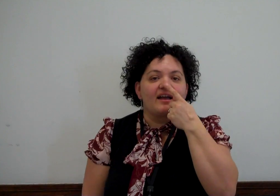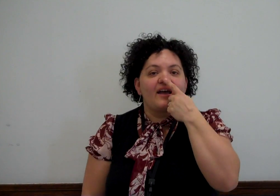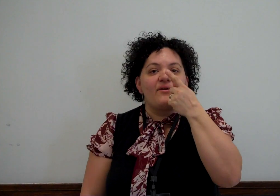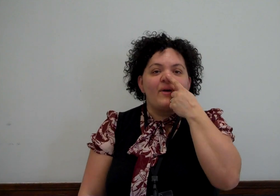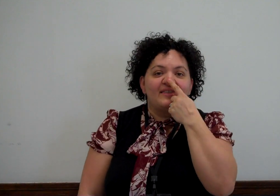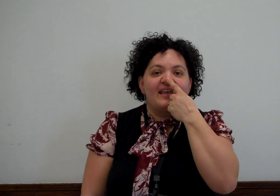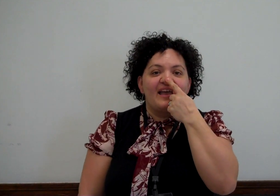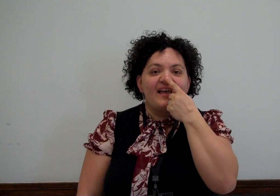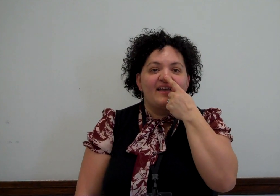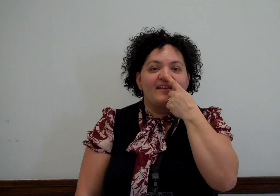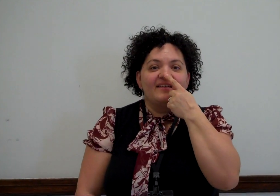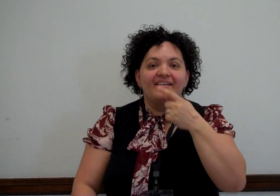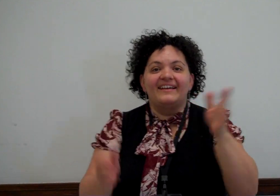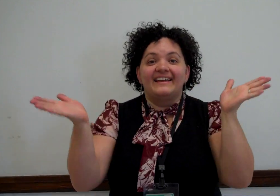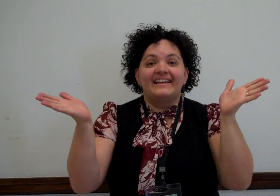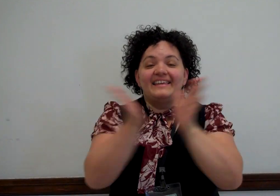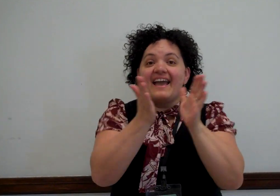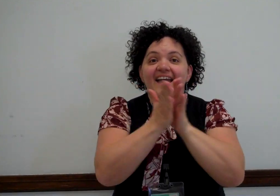cacahuate Yeah